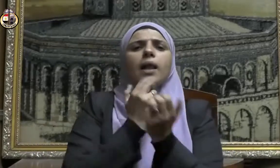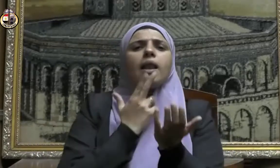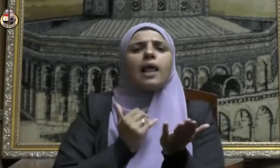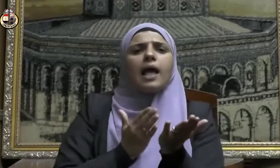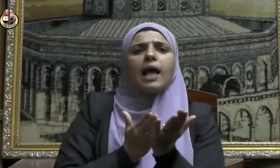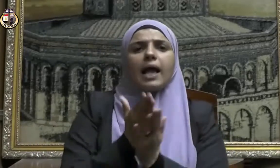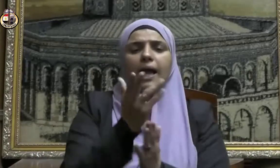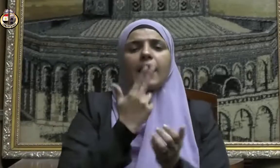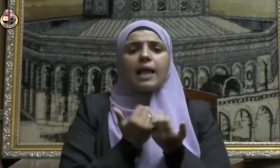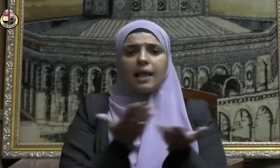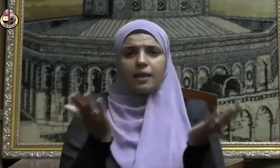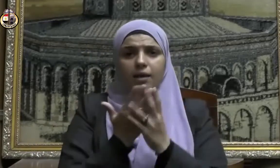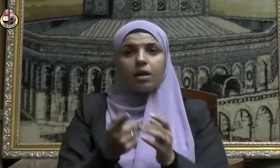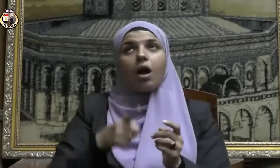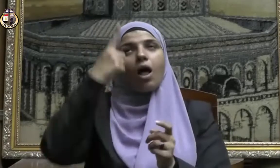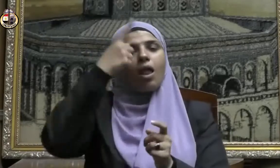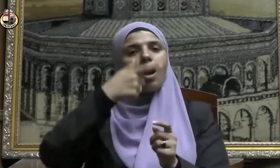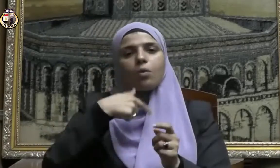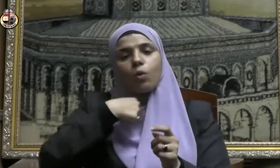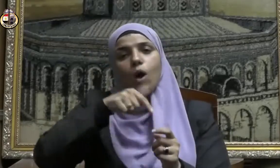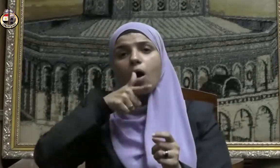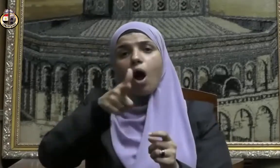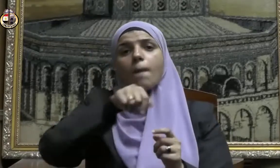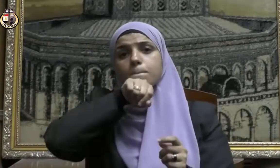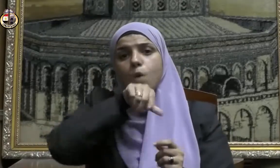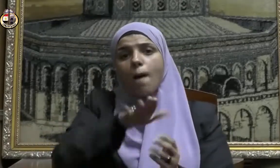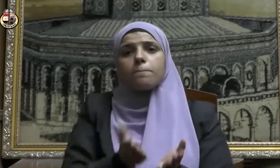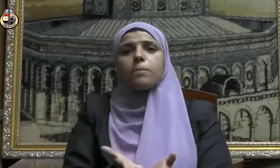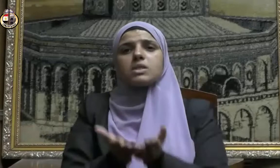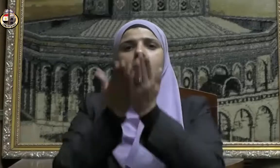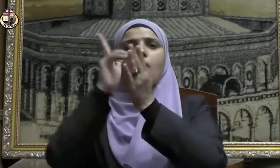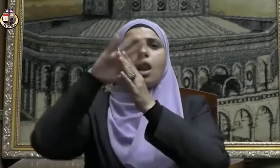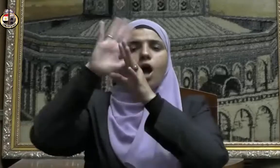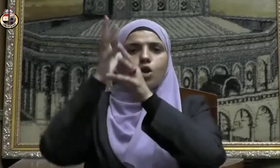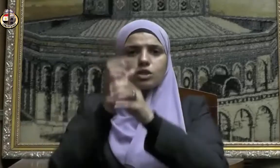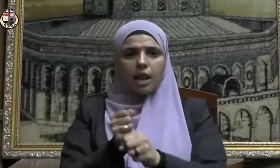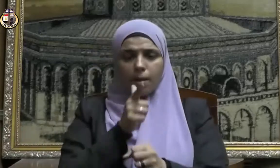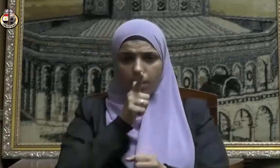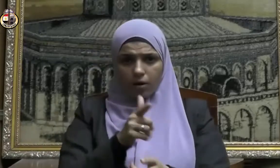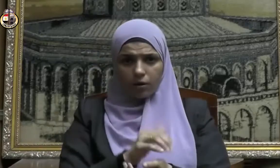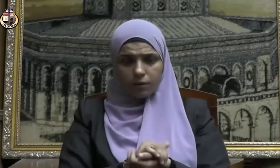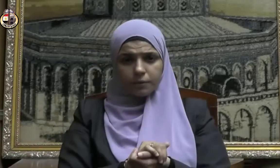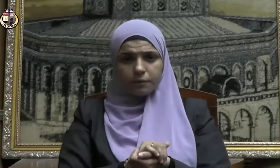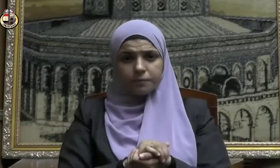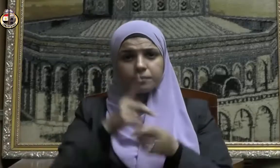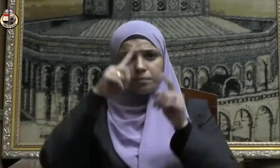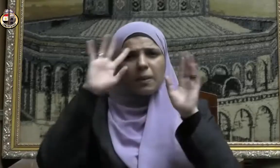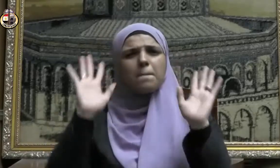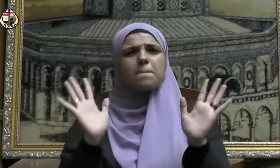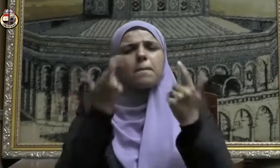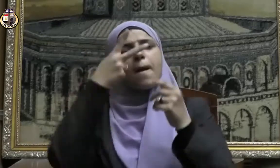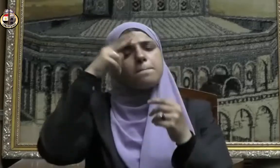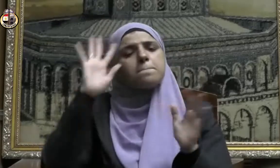حيث يقول نبينا صلى الله عليه وسلم ما من أيام